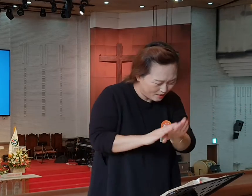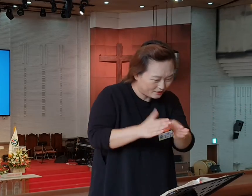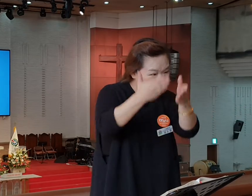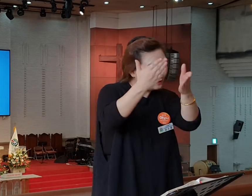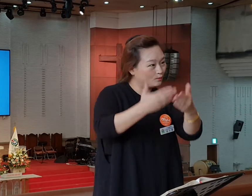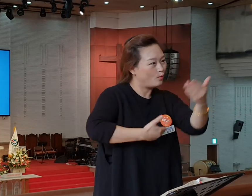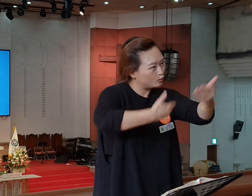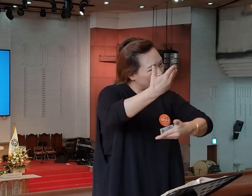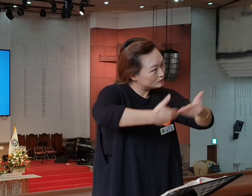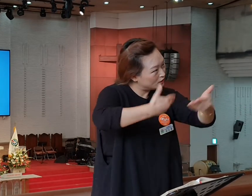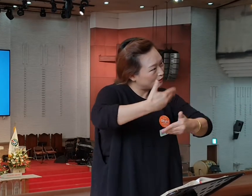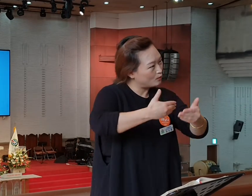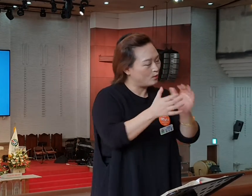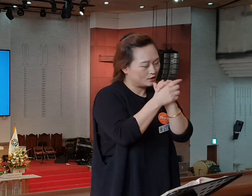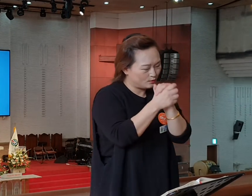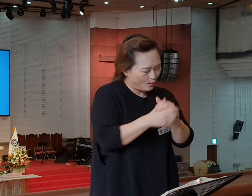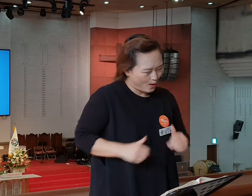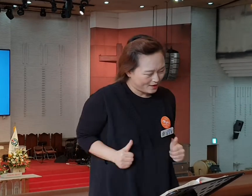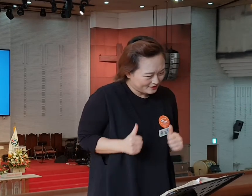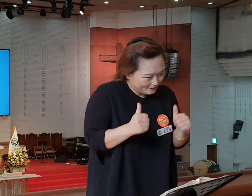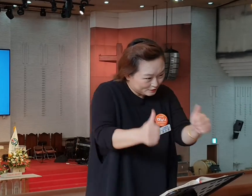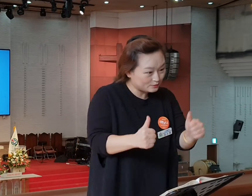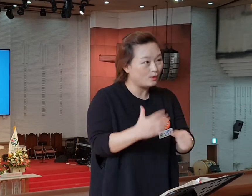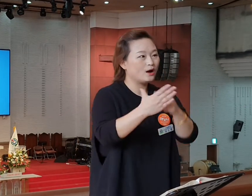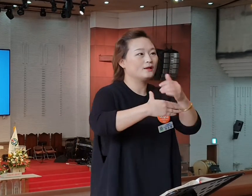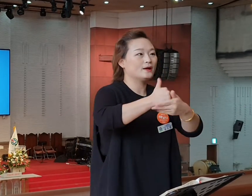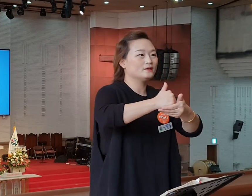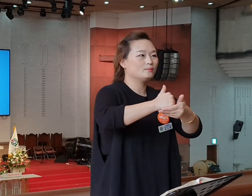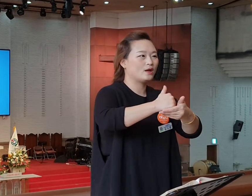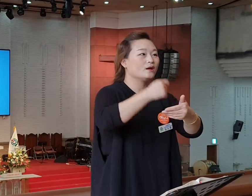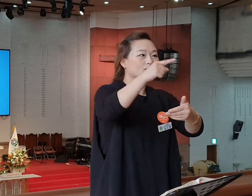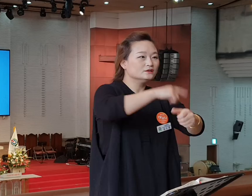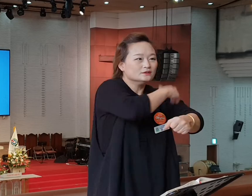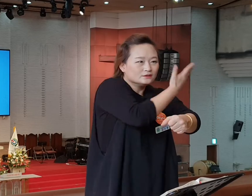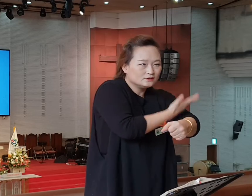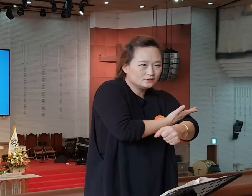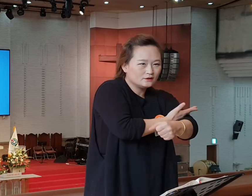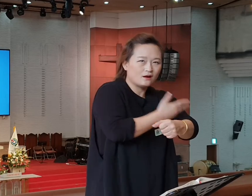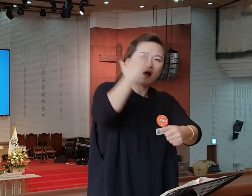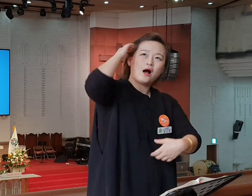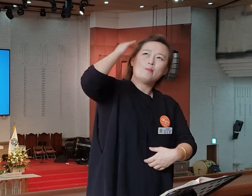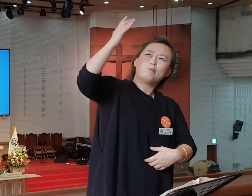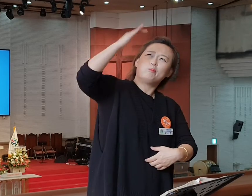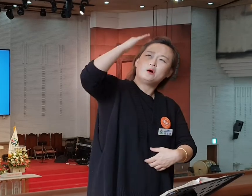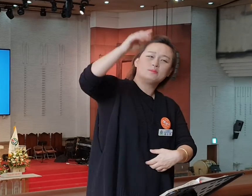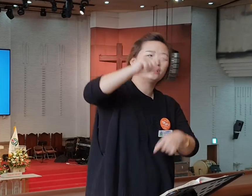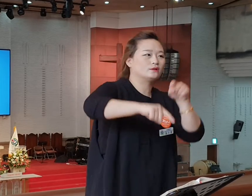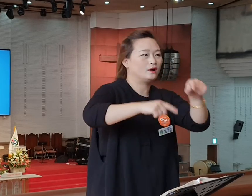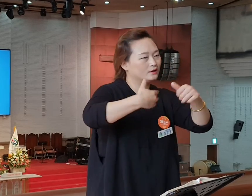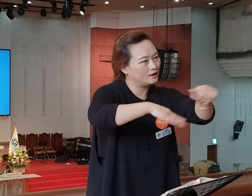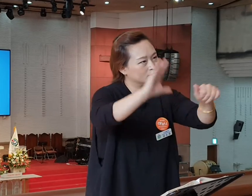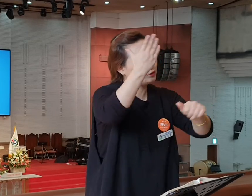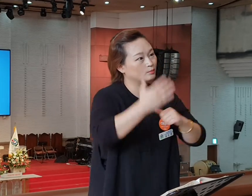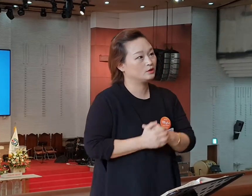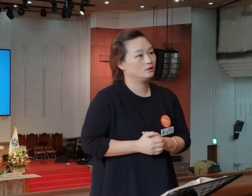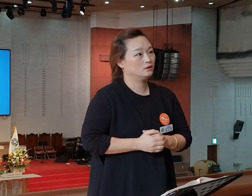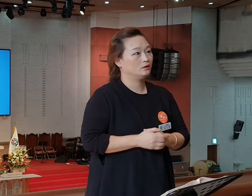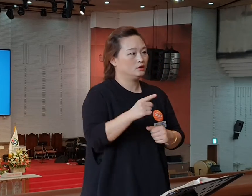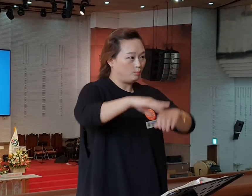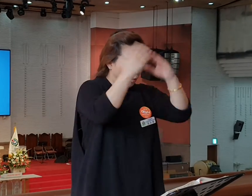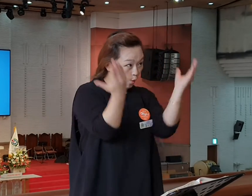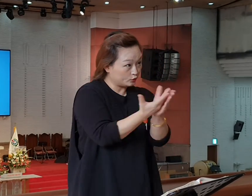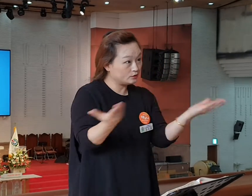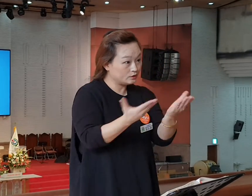힘쓰고 또 누구보다도 더 간절하게 하나님의 희한한 능, 그것들을 사모하며 나아갑니다. 이 모든 과정